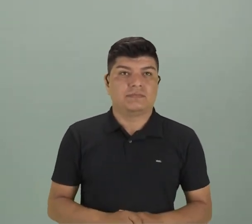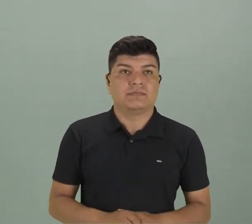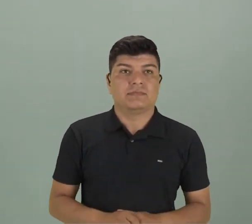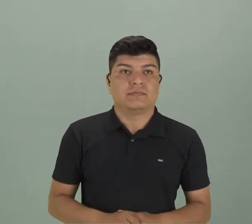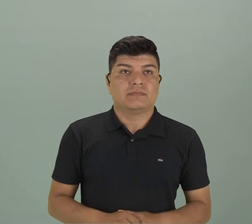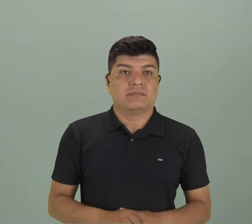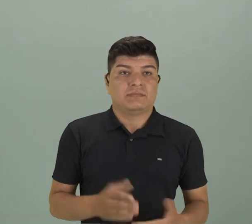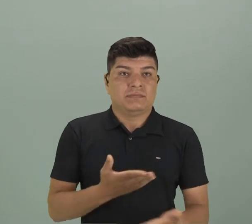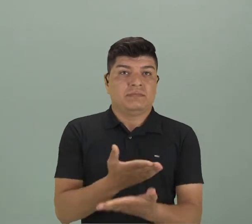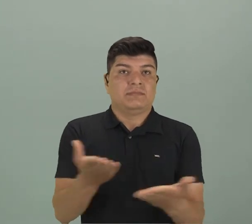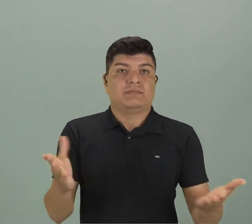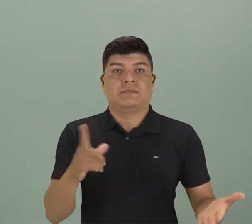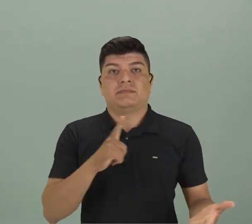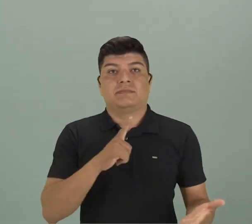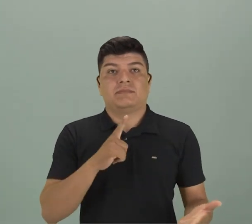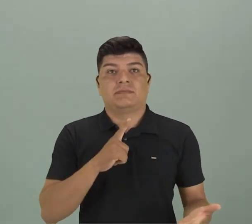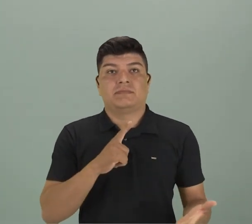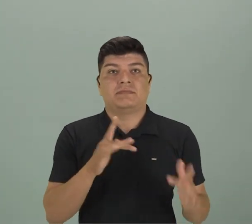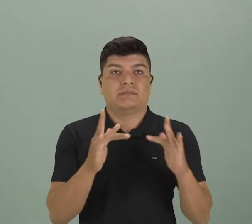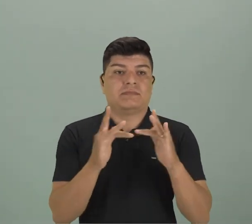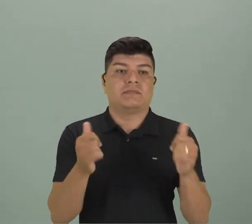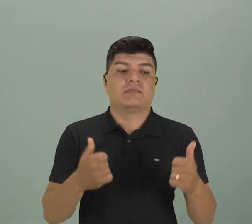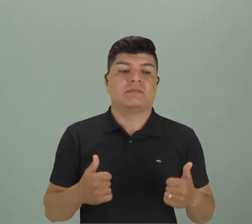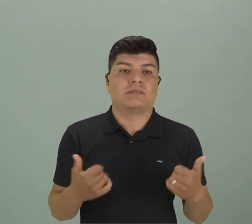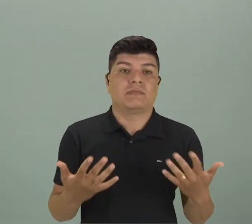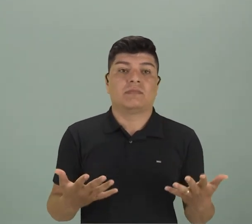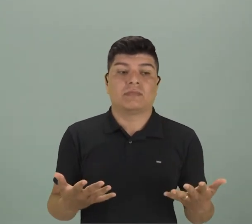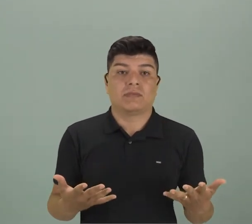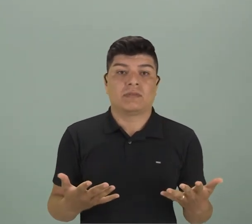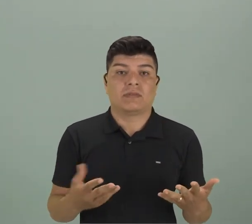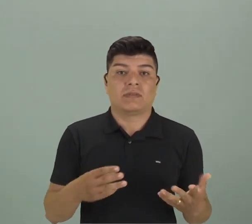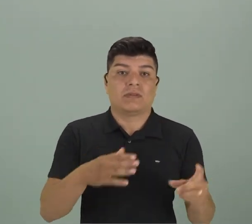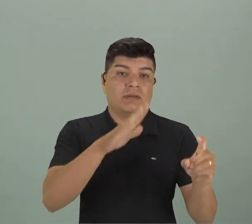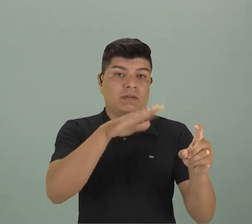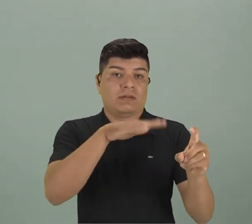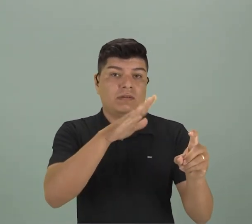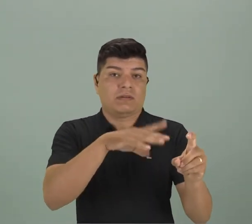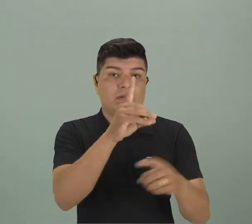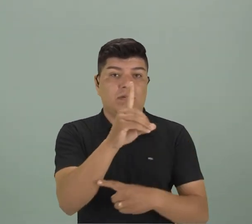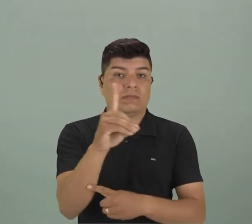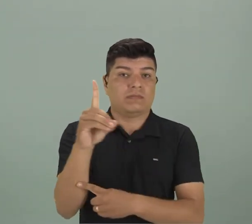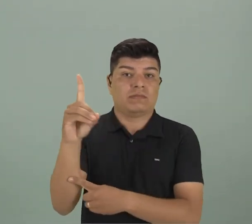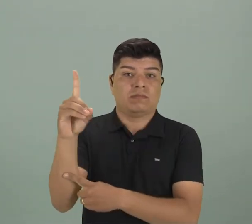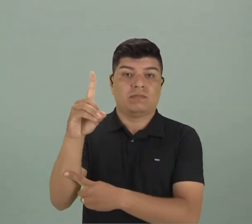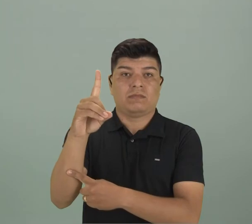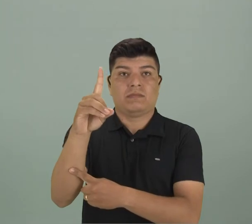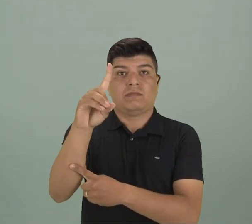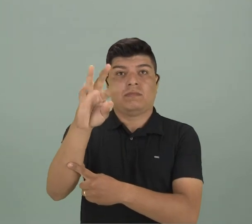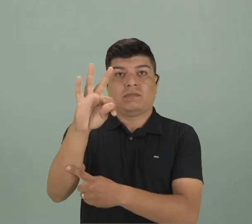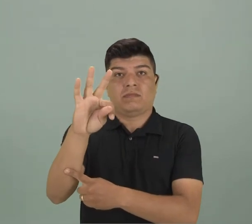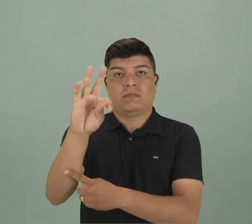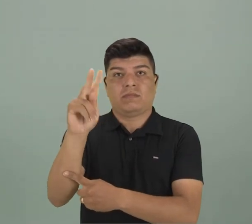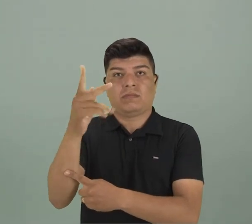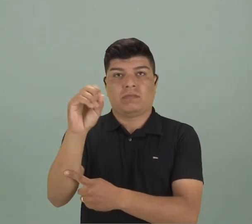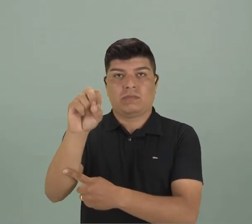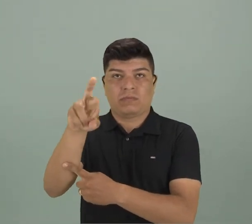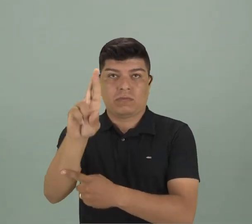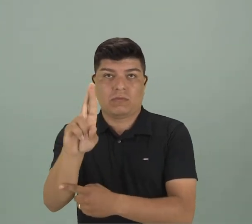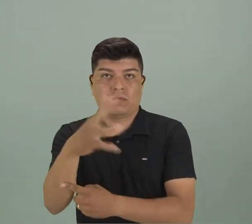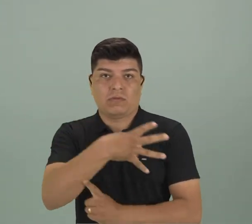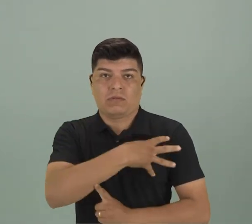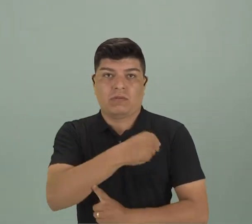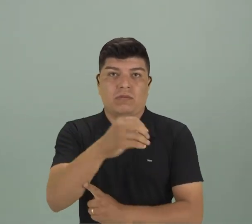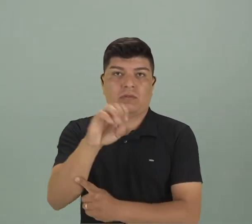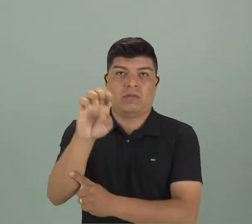ustedes tienen acceso, es la mitología del dios Thor, hijo de Odín,